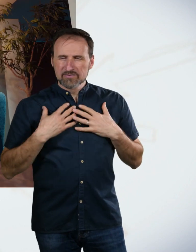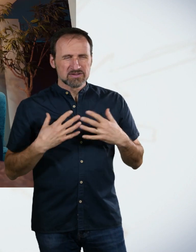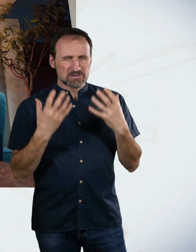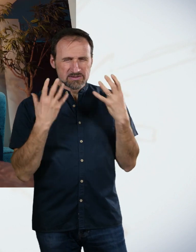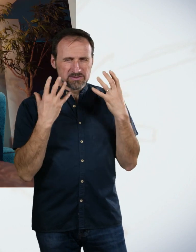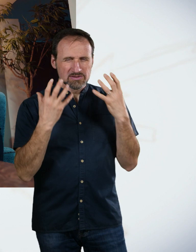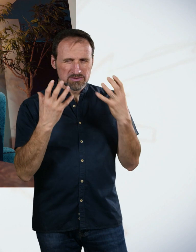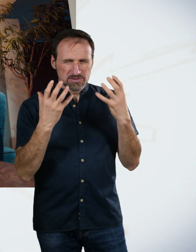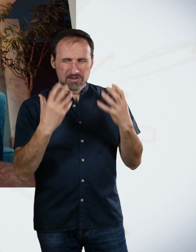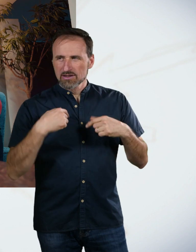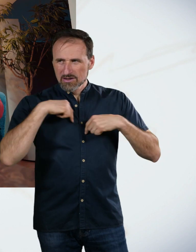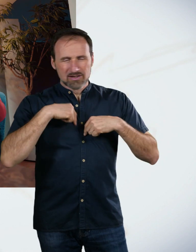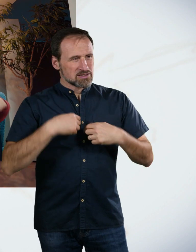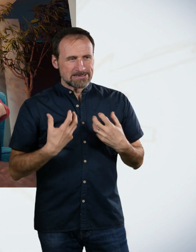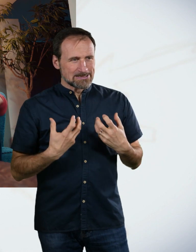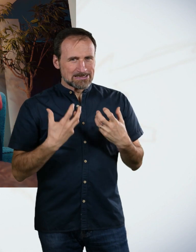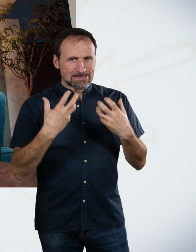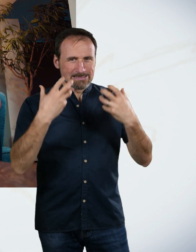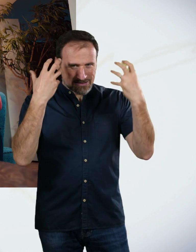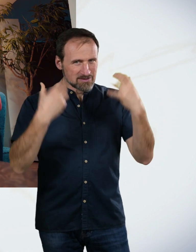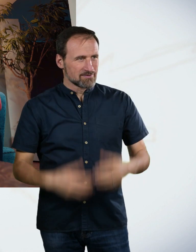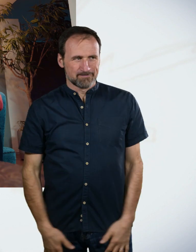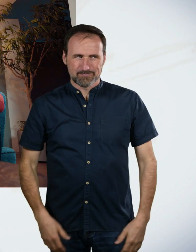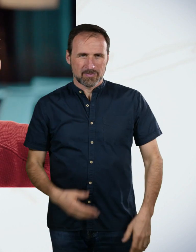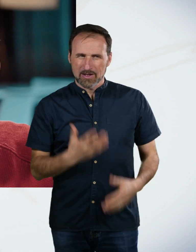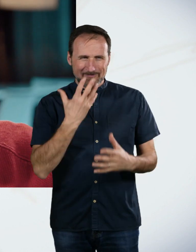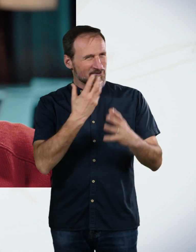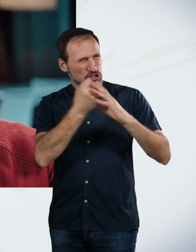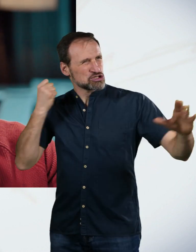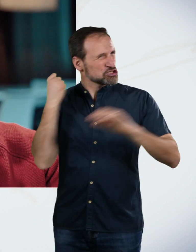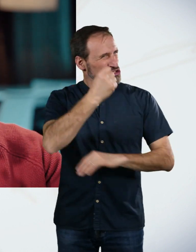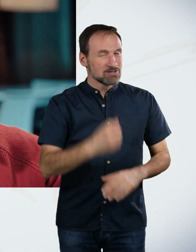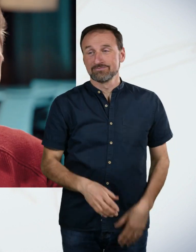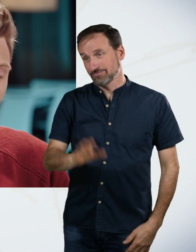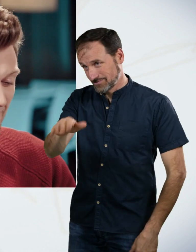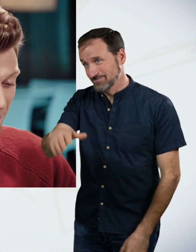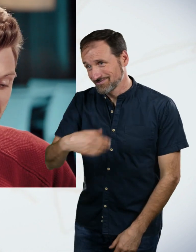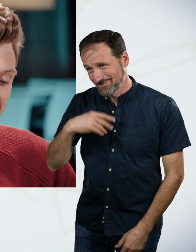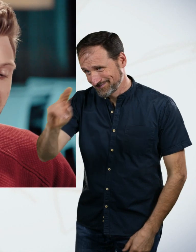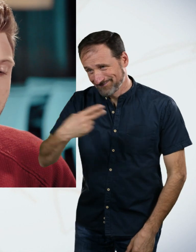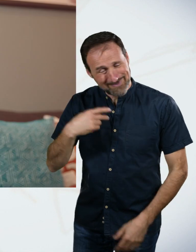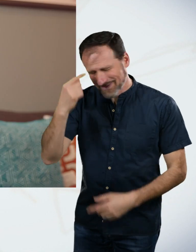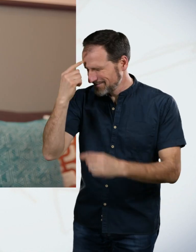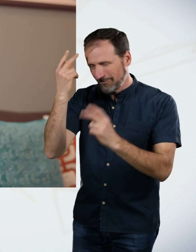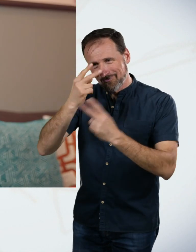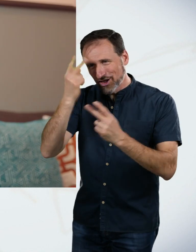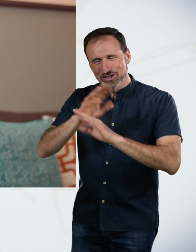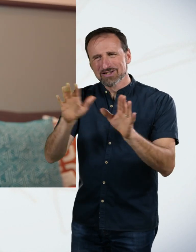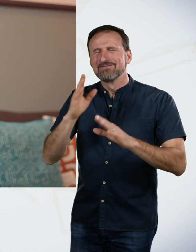ich einfach gerade absolut wieder genervt bin. der mir die ganze Zeit dazwischen gequatscht. Ich hätte auch gedacht, jetzt zeig doch mal fünf Minuten einfach mal